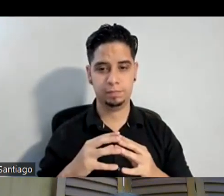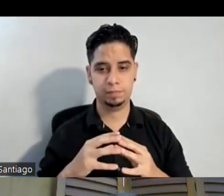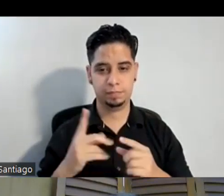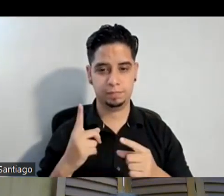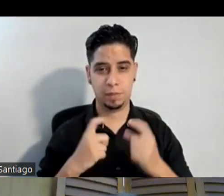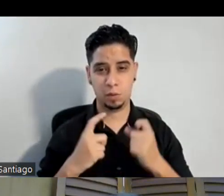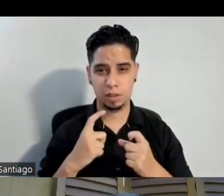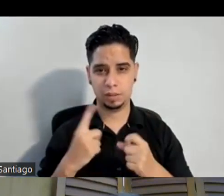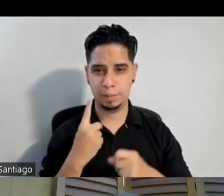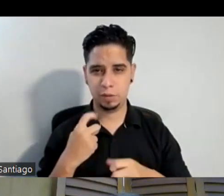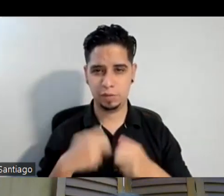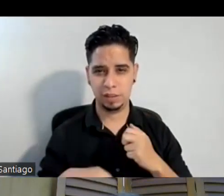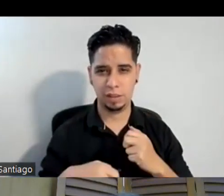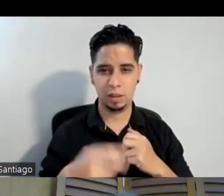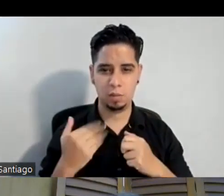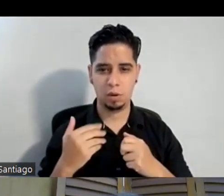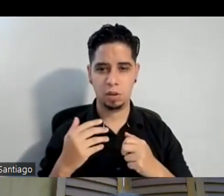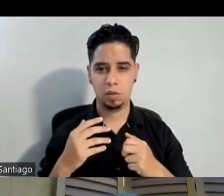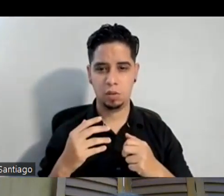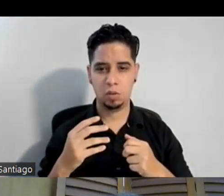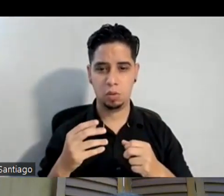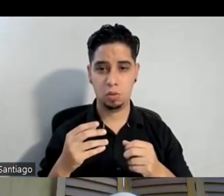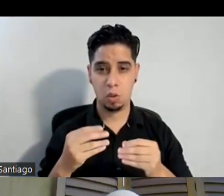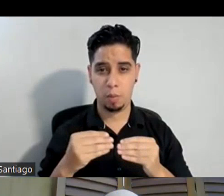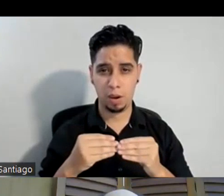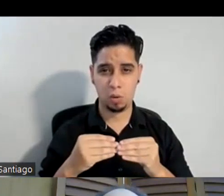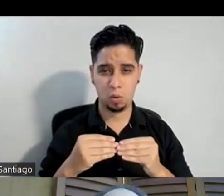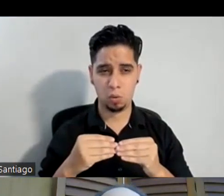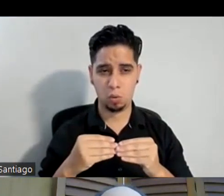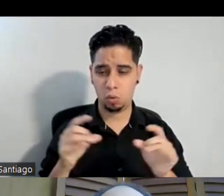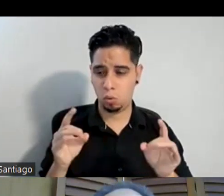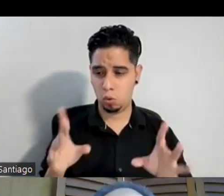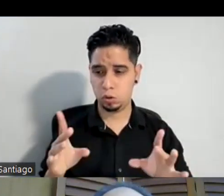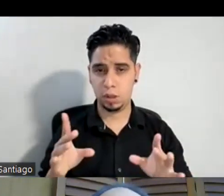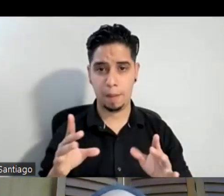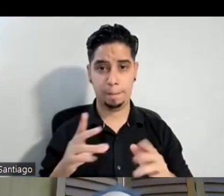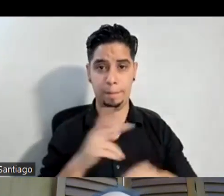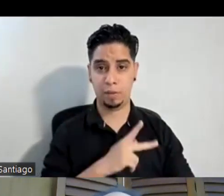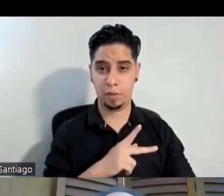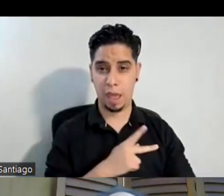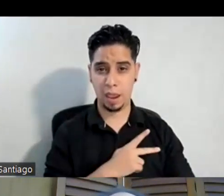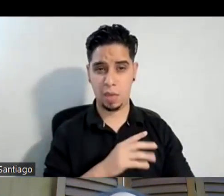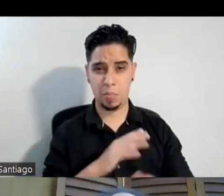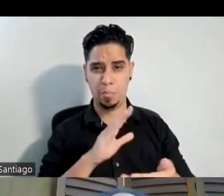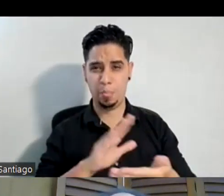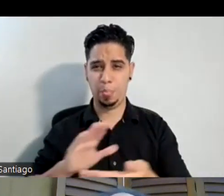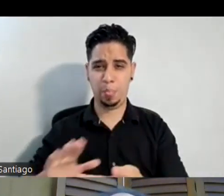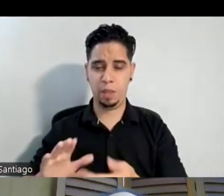son difíciles porque no me gusta restar la importancia de ningún personaje ni nada de eso porque para mí todo hasta los personajes pequeños para mí son